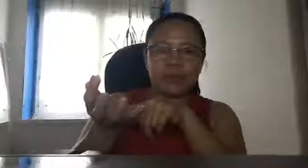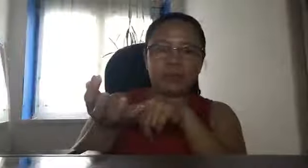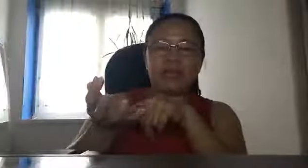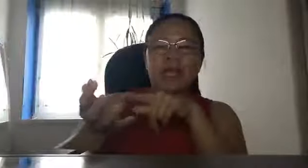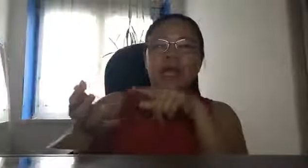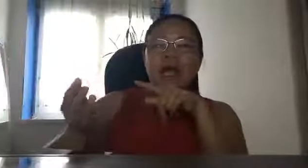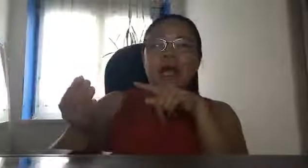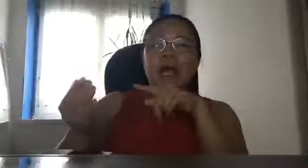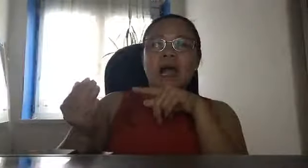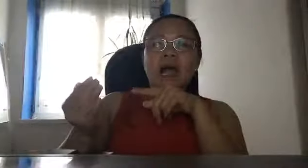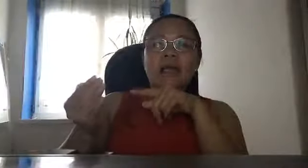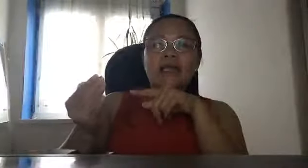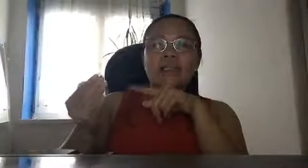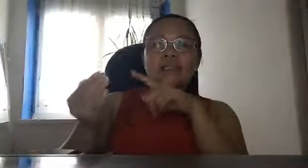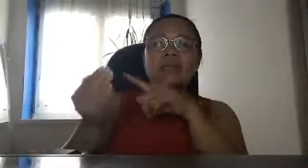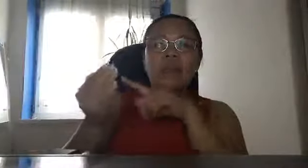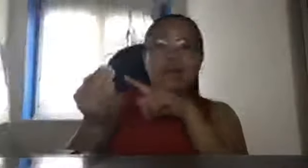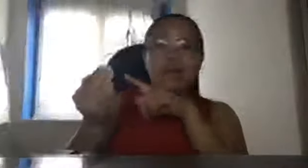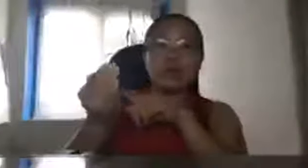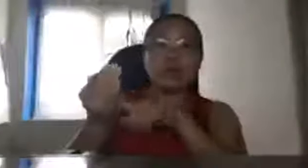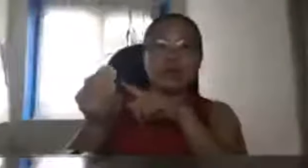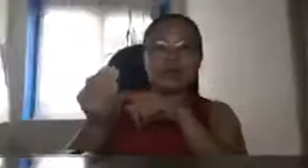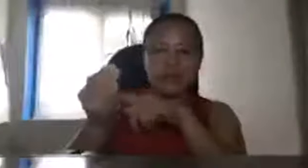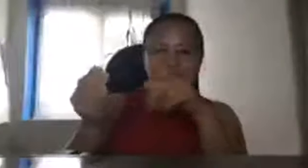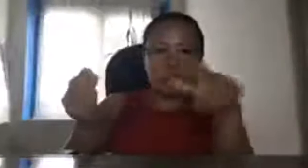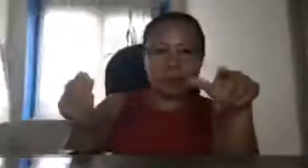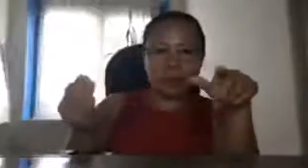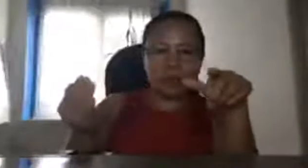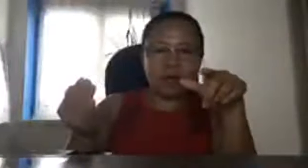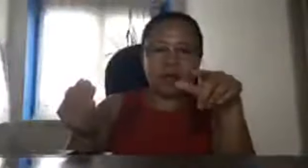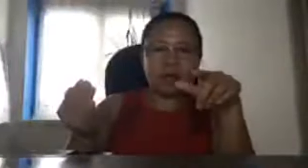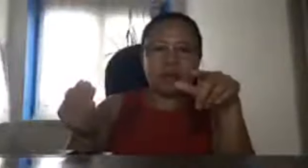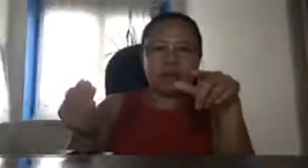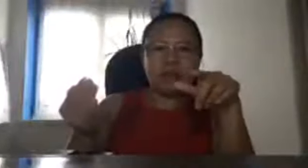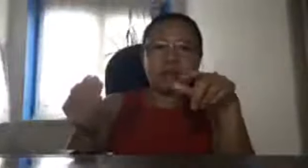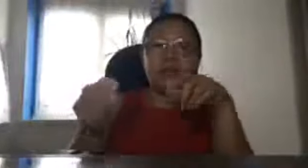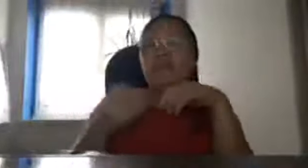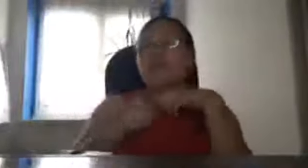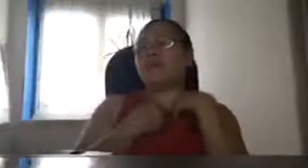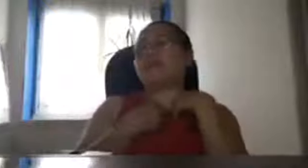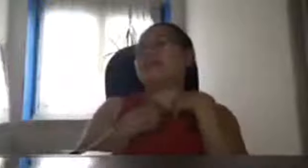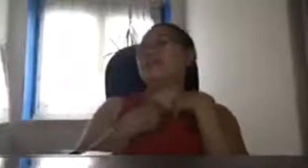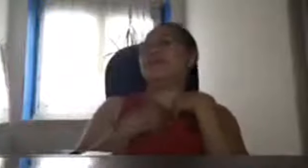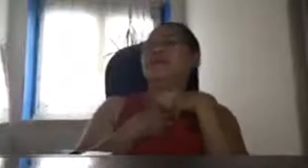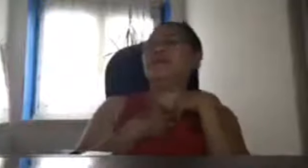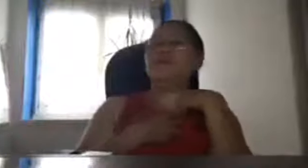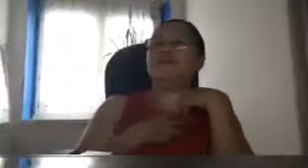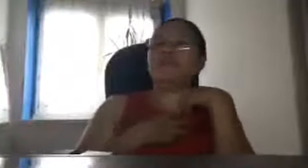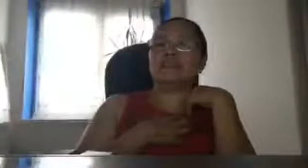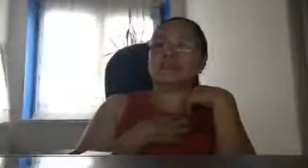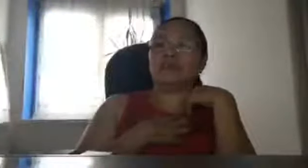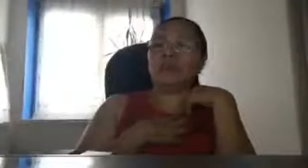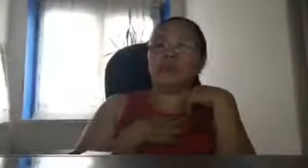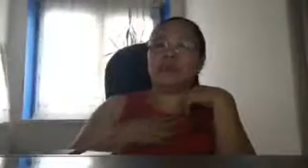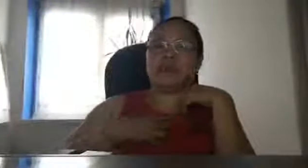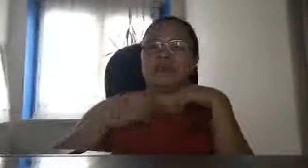ay sila tulak ng droga sabi ko I cannot believe that so fair naman